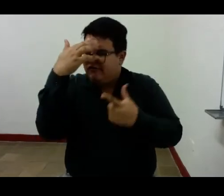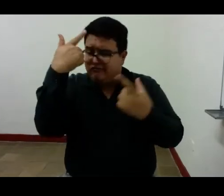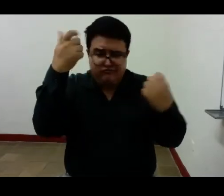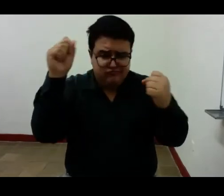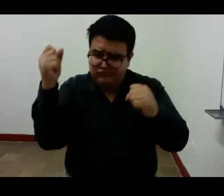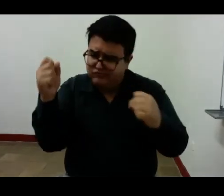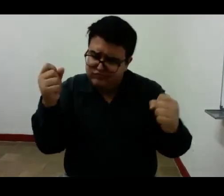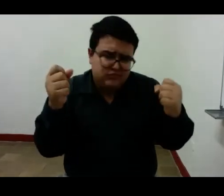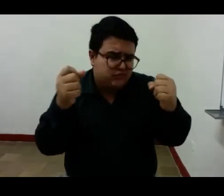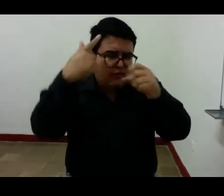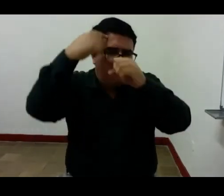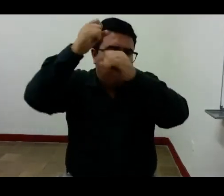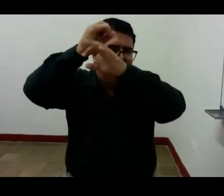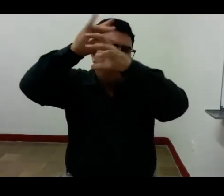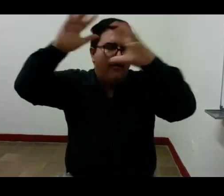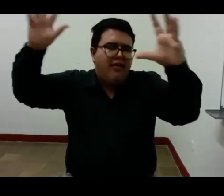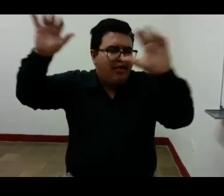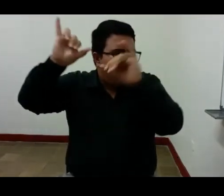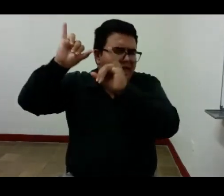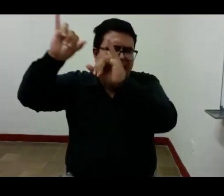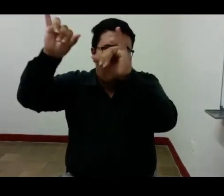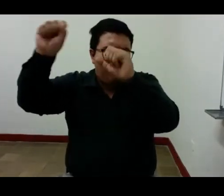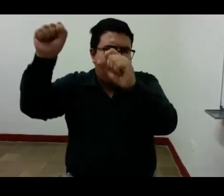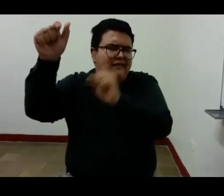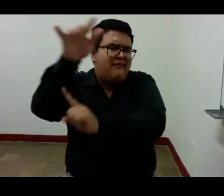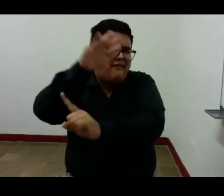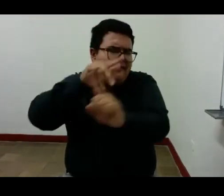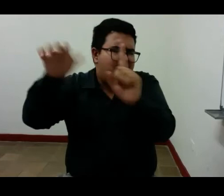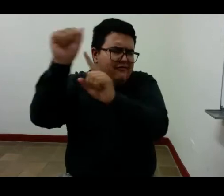sino su escenario interior.